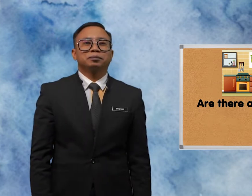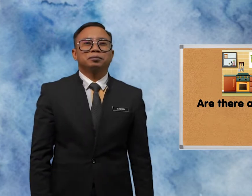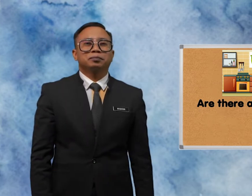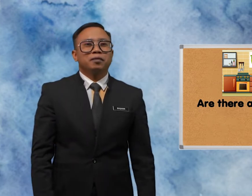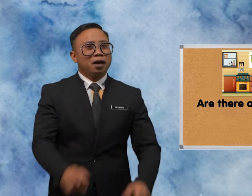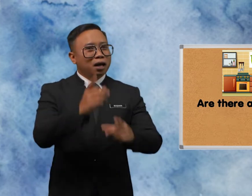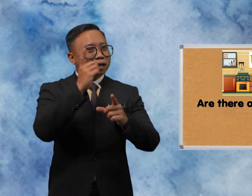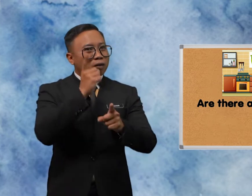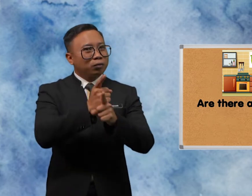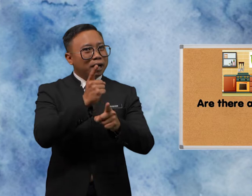Correct